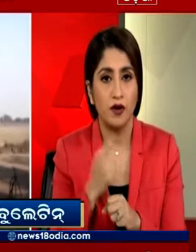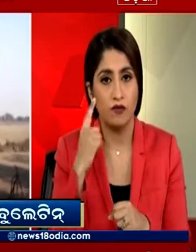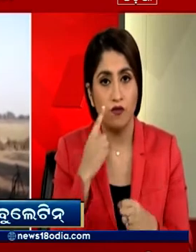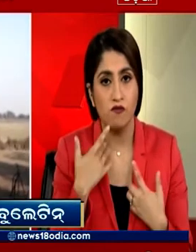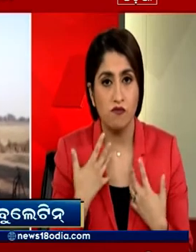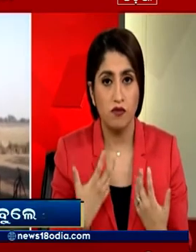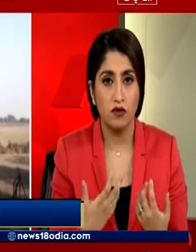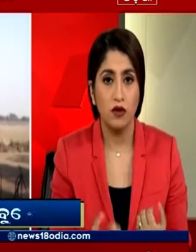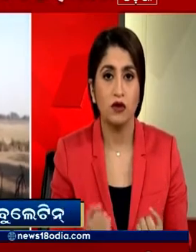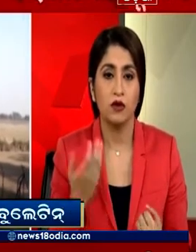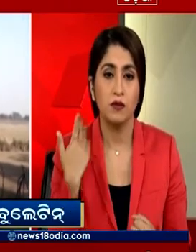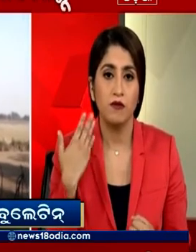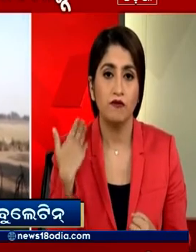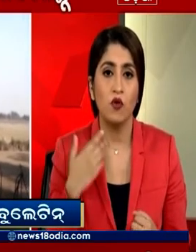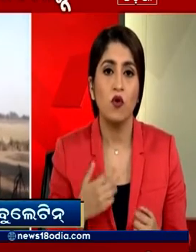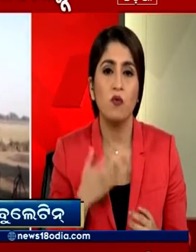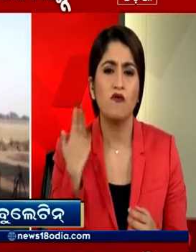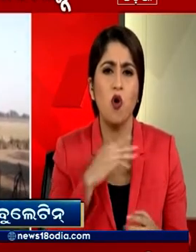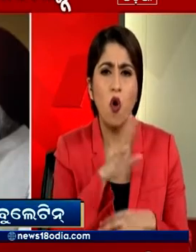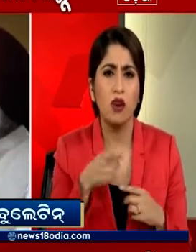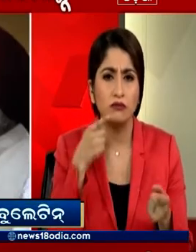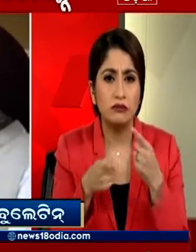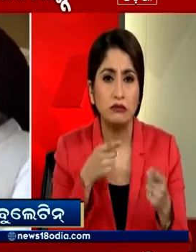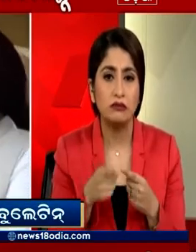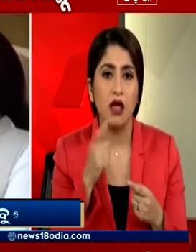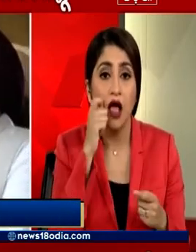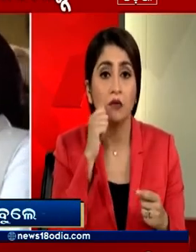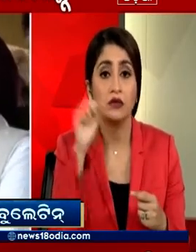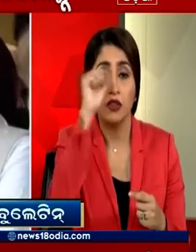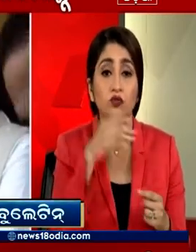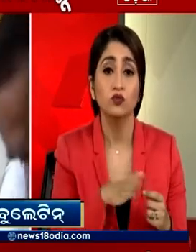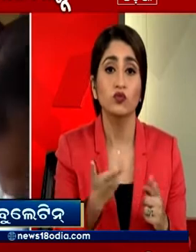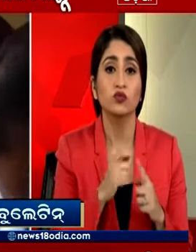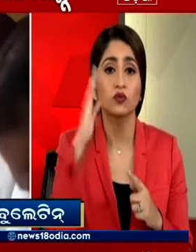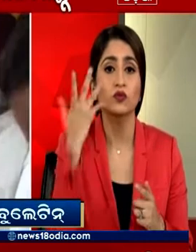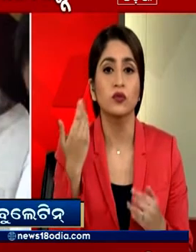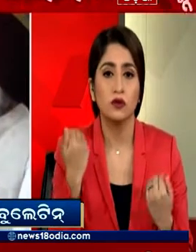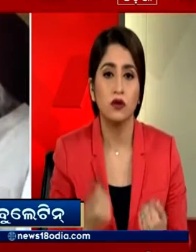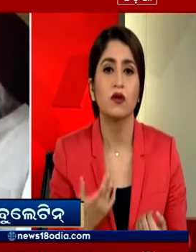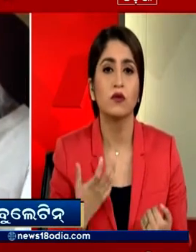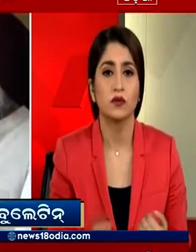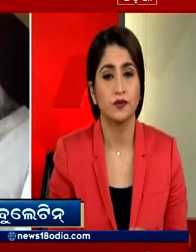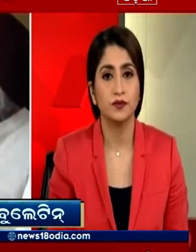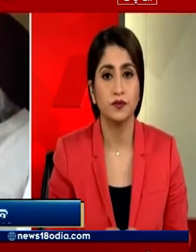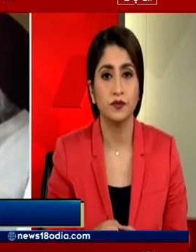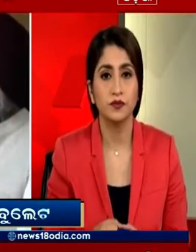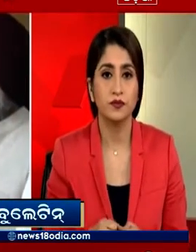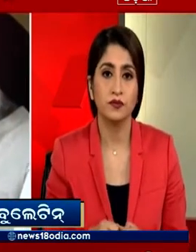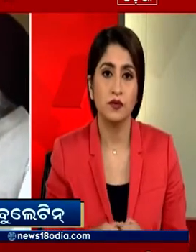सिद्धू लगातार विवादों में रहे हैं और वो इम्रान खान के शपत गहन्ट समहरों में भी गए थे नजोट सिद्धू की पत्नी के